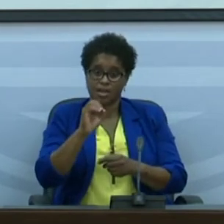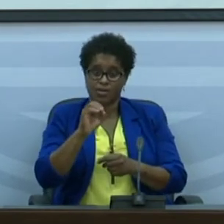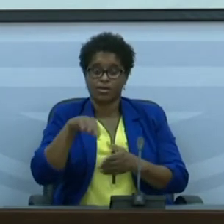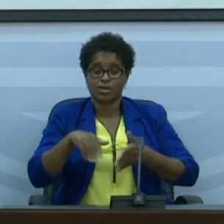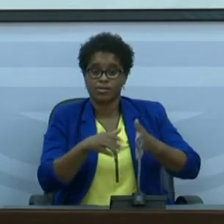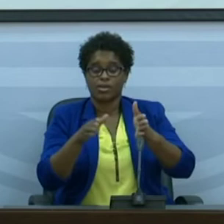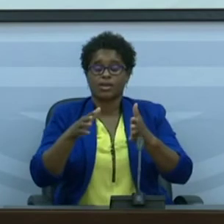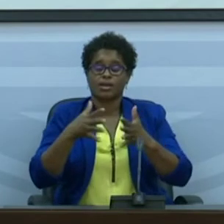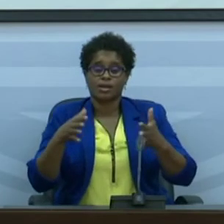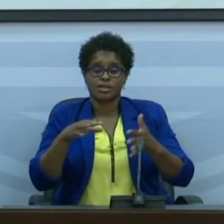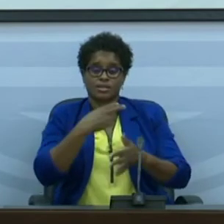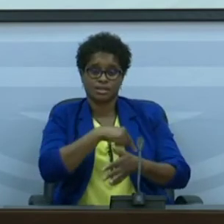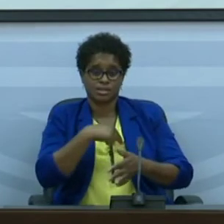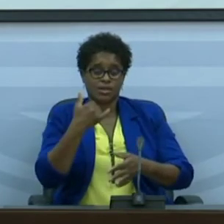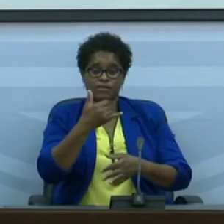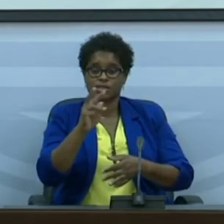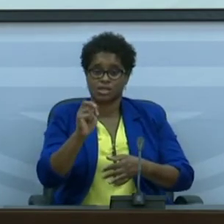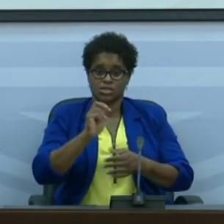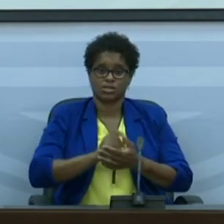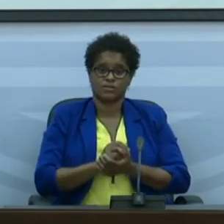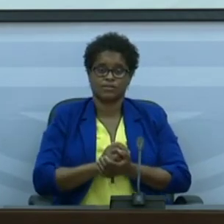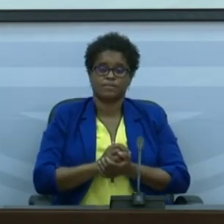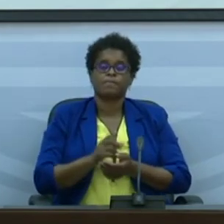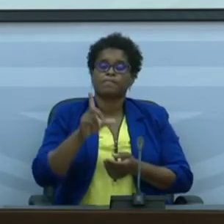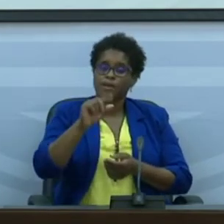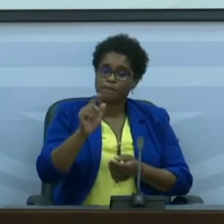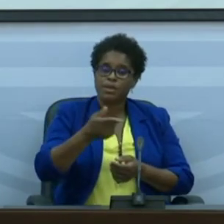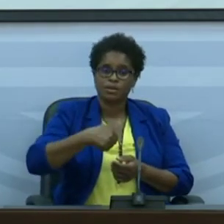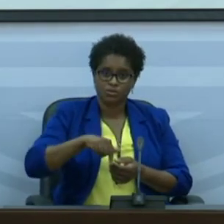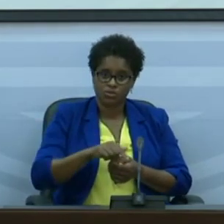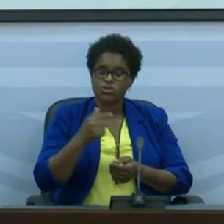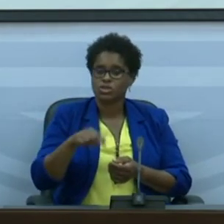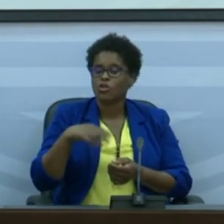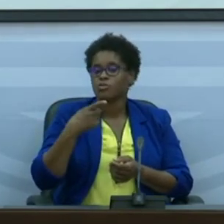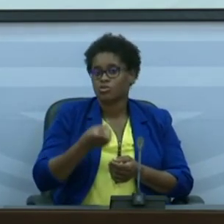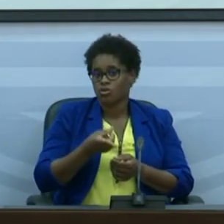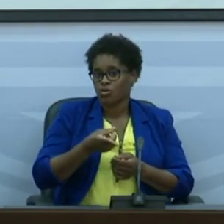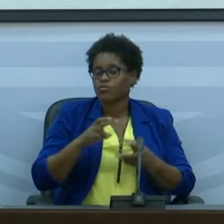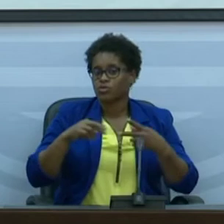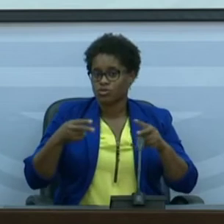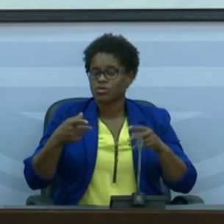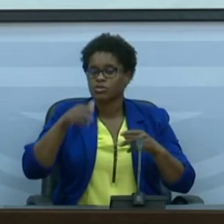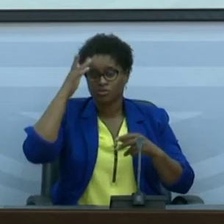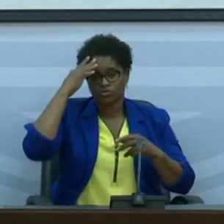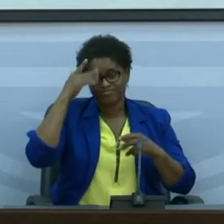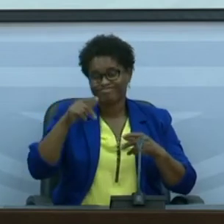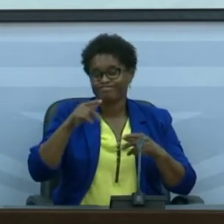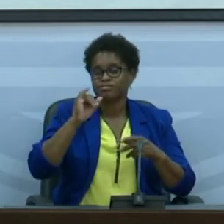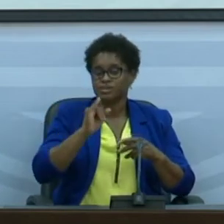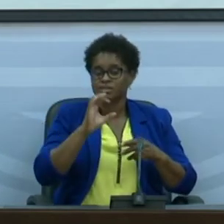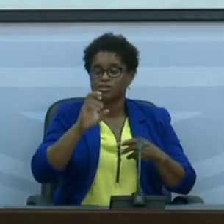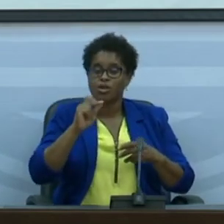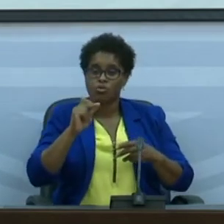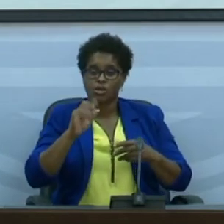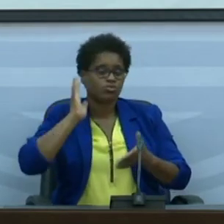Santiago que tem 23 também nós temos 9 conselhos que têm esta taxa de incidência acumulada